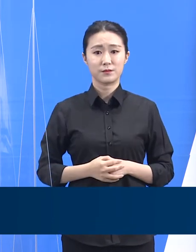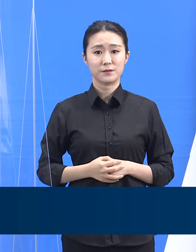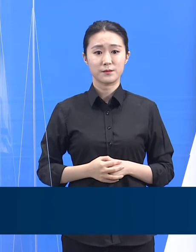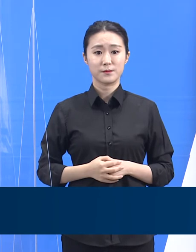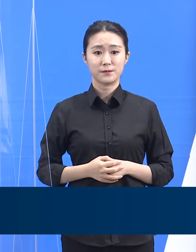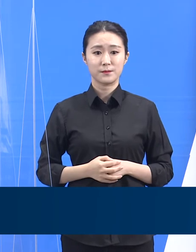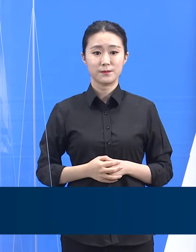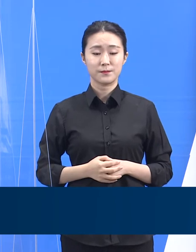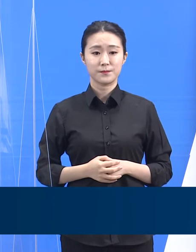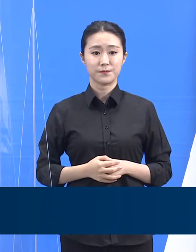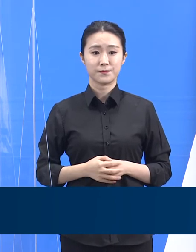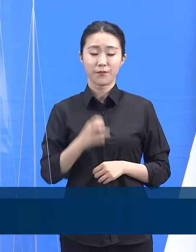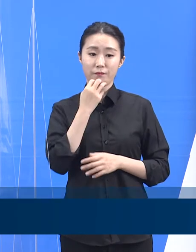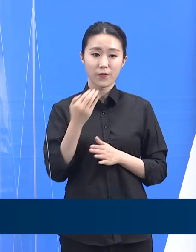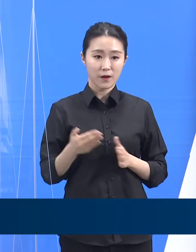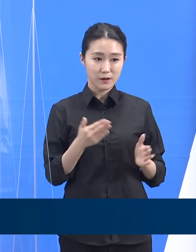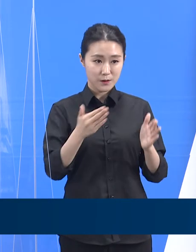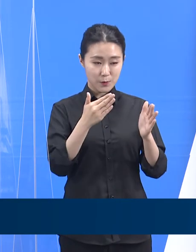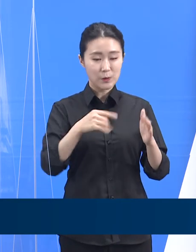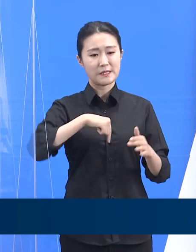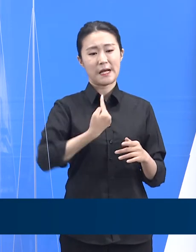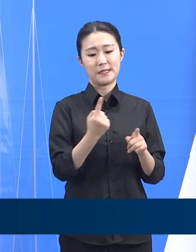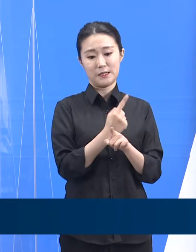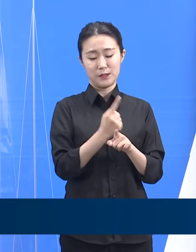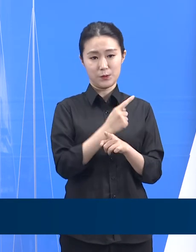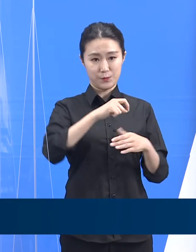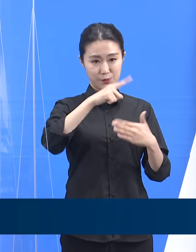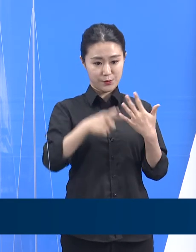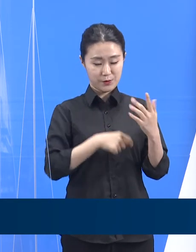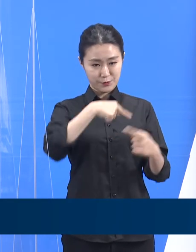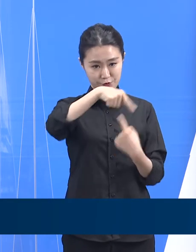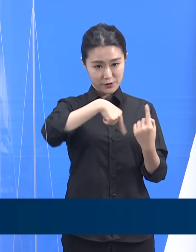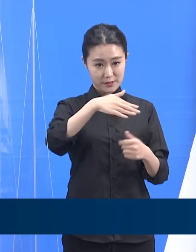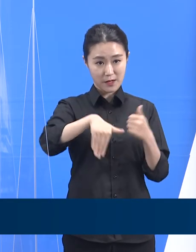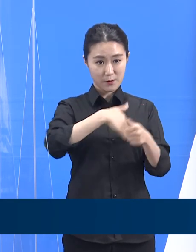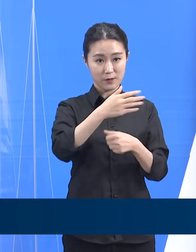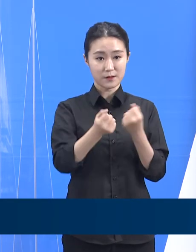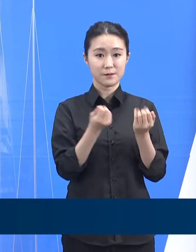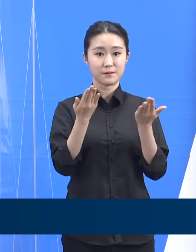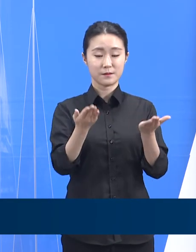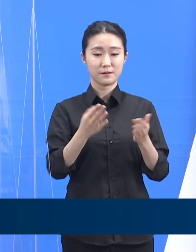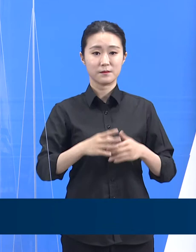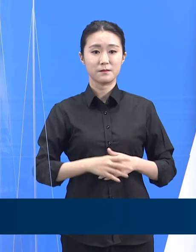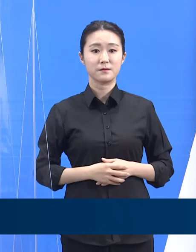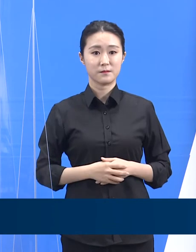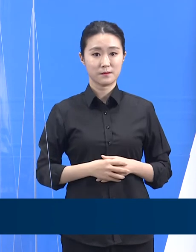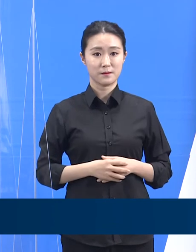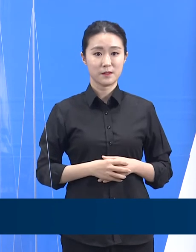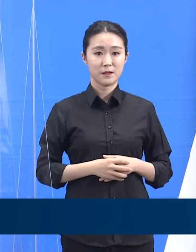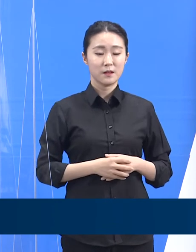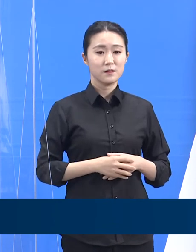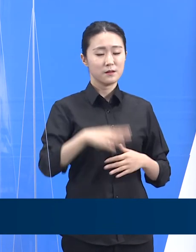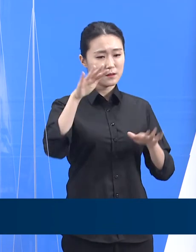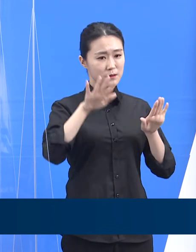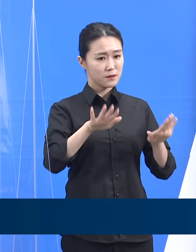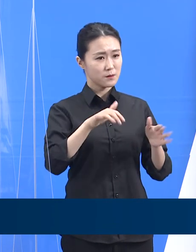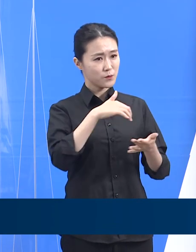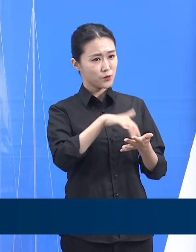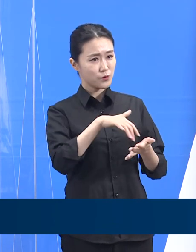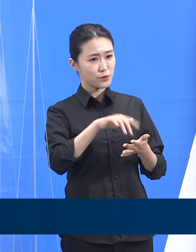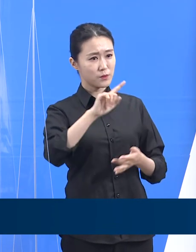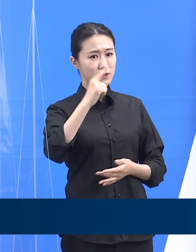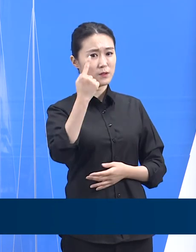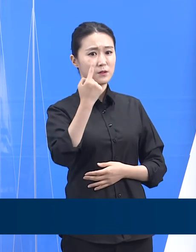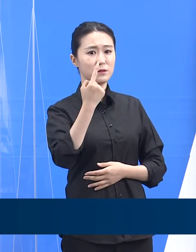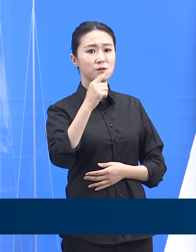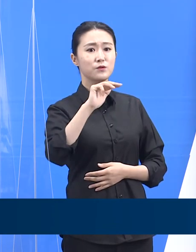다음은 경기도 자가치료 프로그램 운영 현황입니다. 7월 27일 0시 기준 총 669명이 자가치료 프로그램을